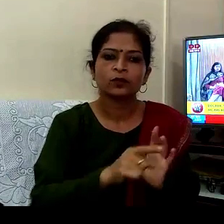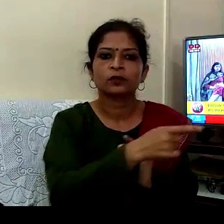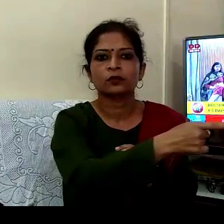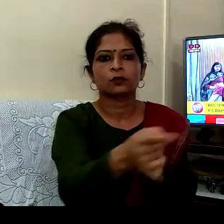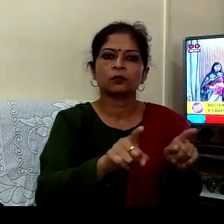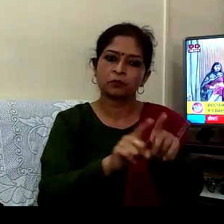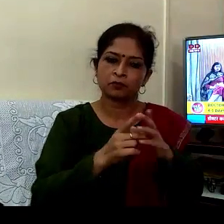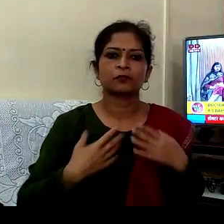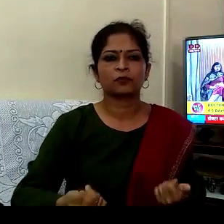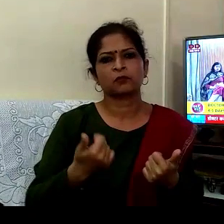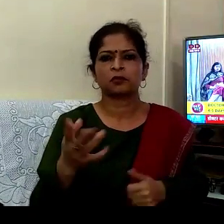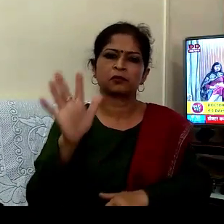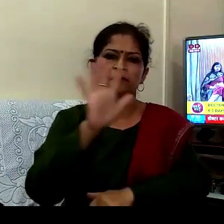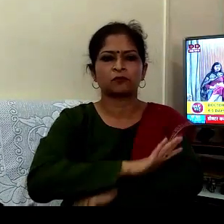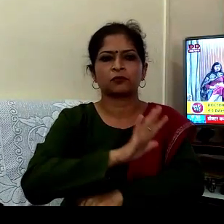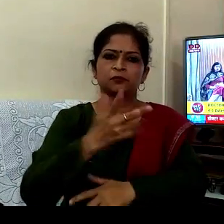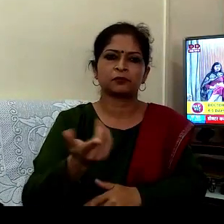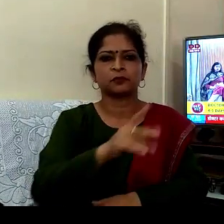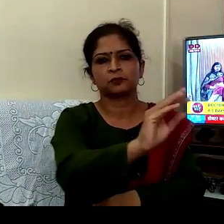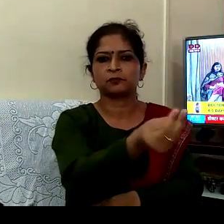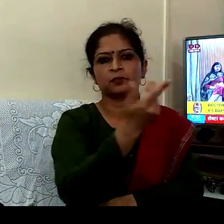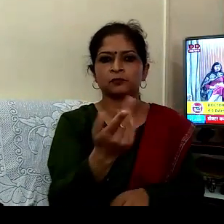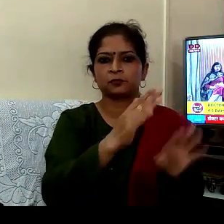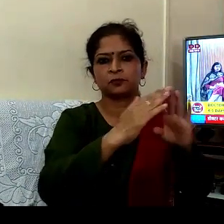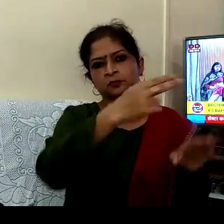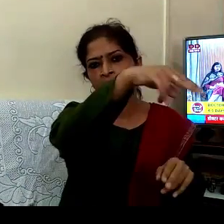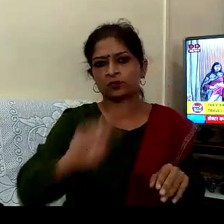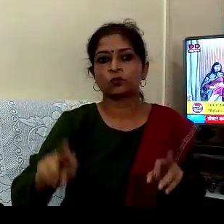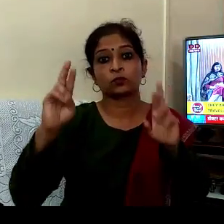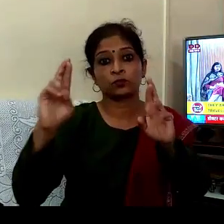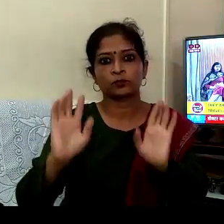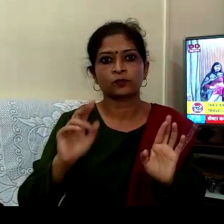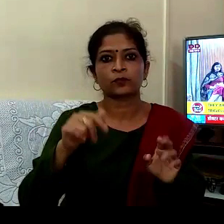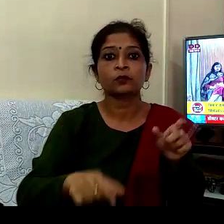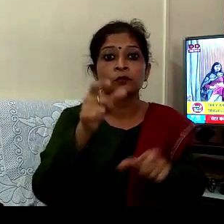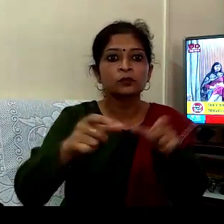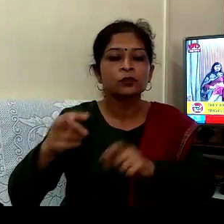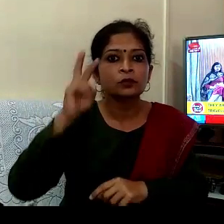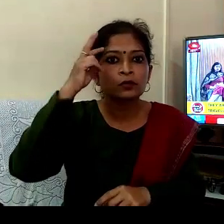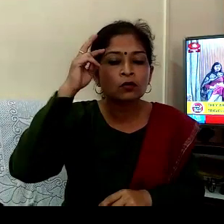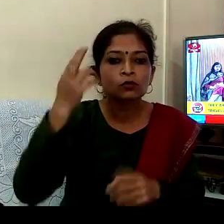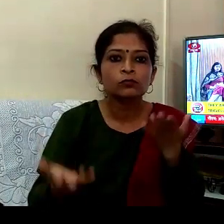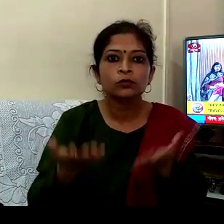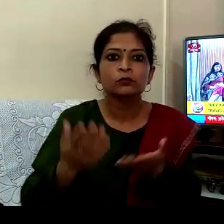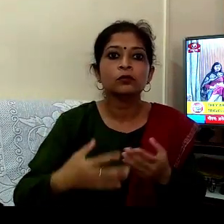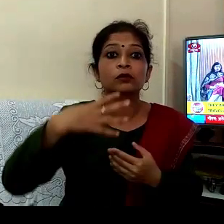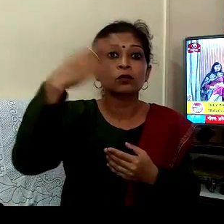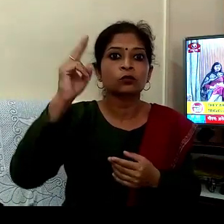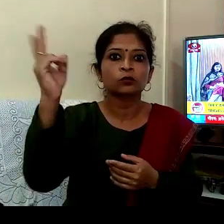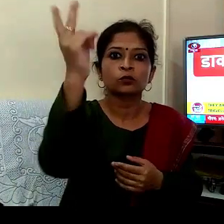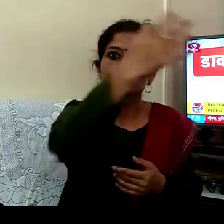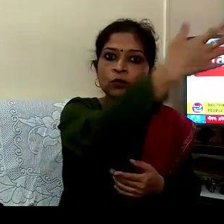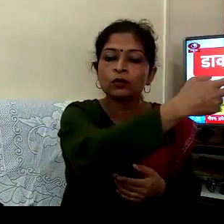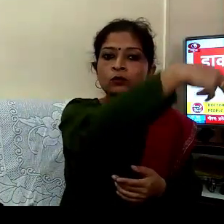خود دیسیز جو لوگ ہماری یہاں سسپک کر کے آتے ہیں انٹرنیشنل ٹریوڈرز ہیں اور جو